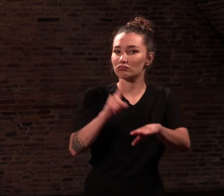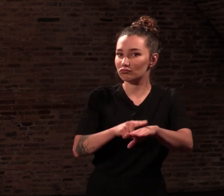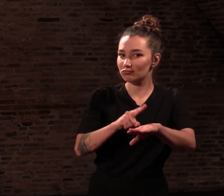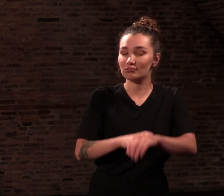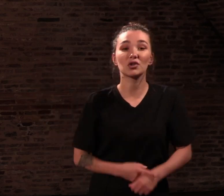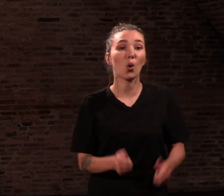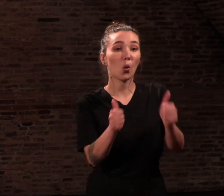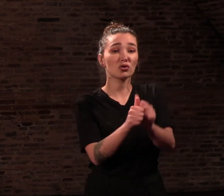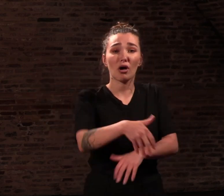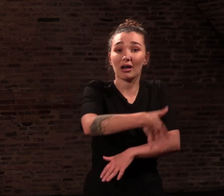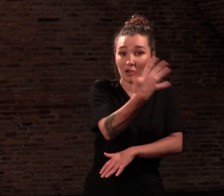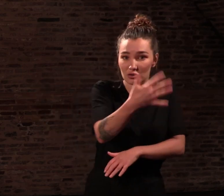et à 15h20.